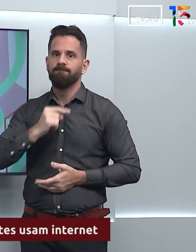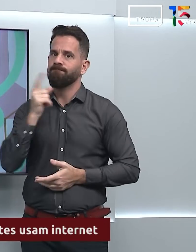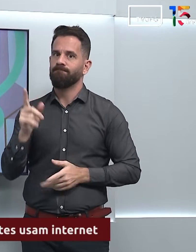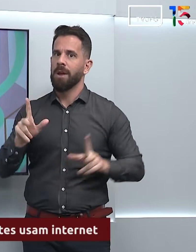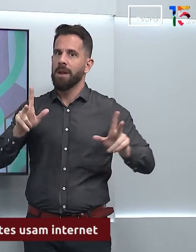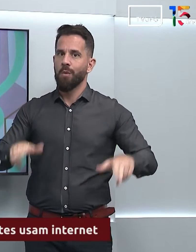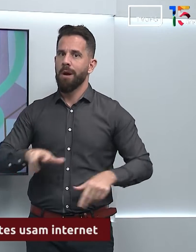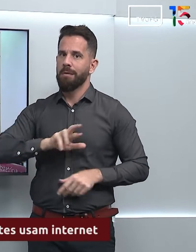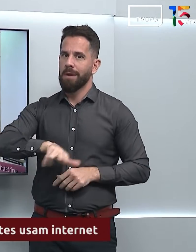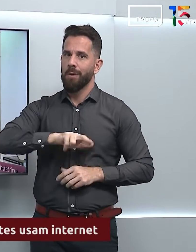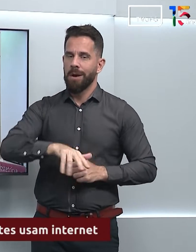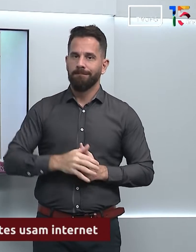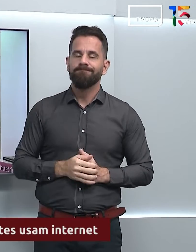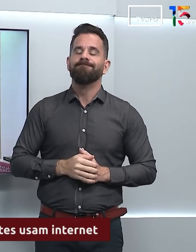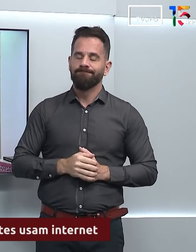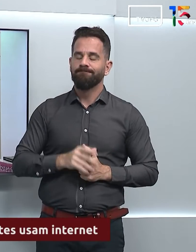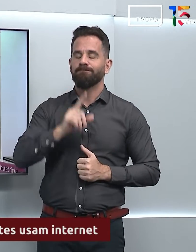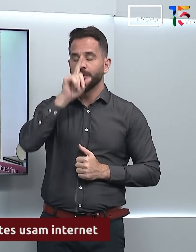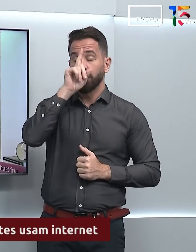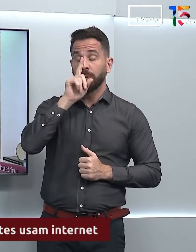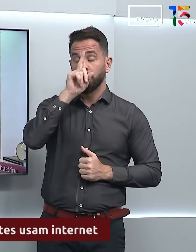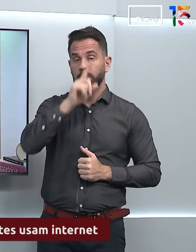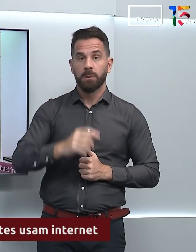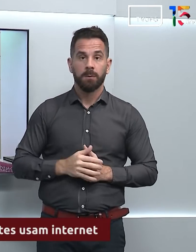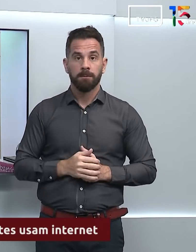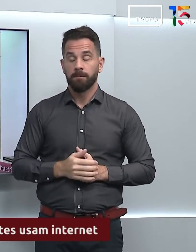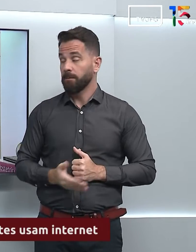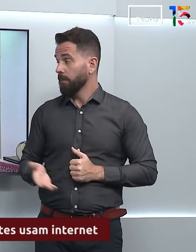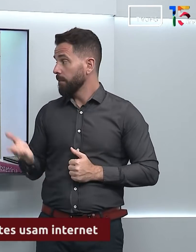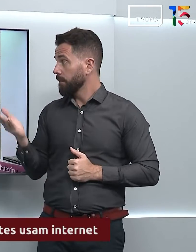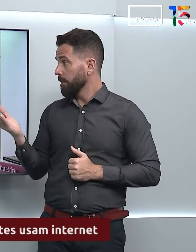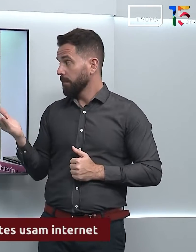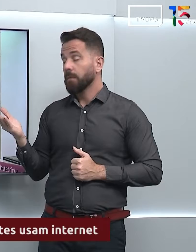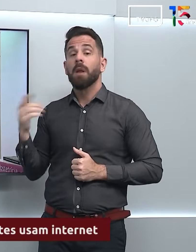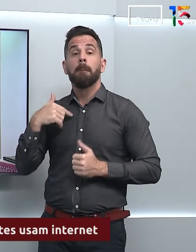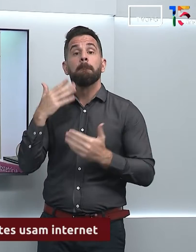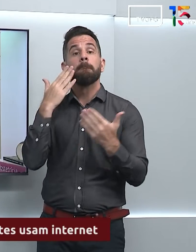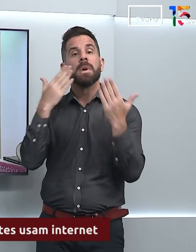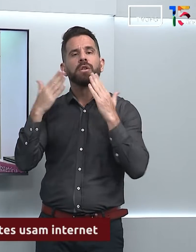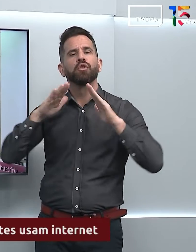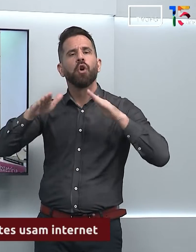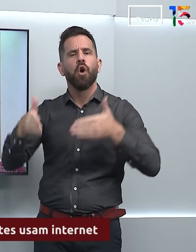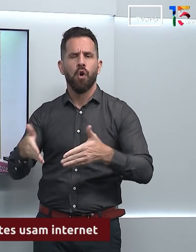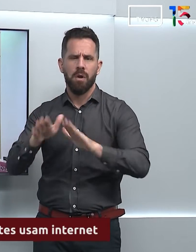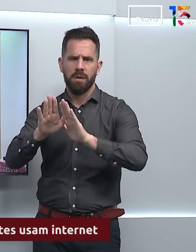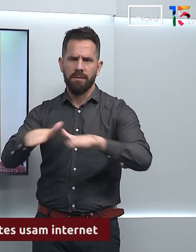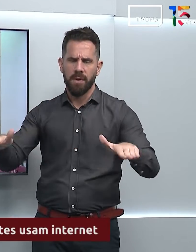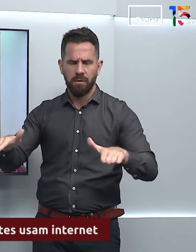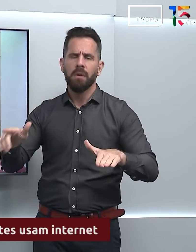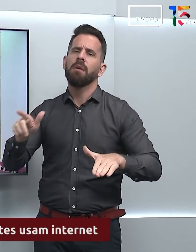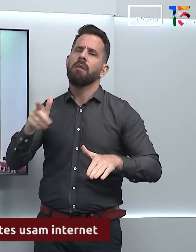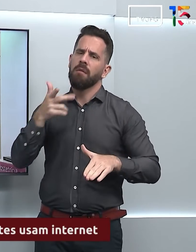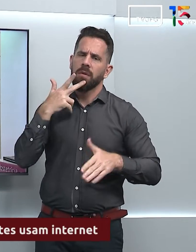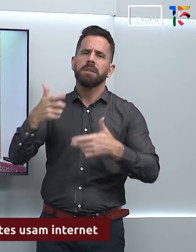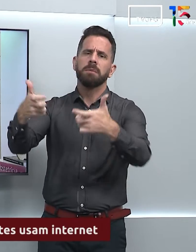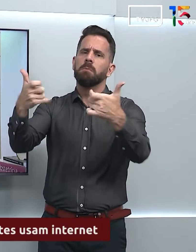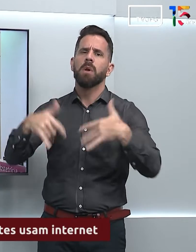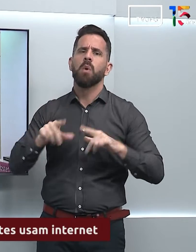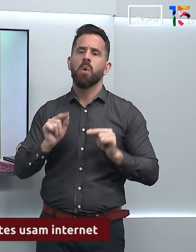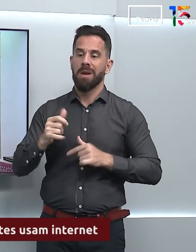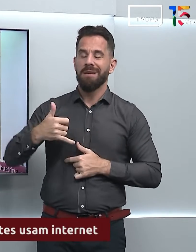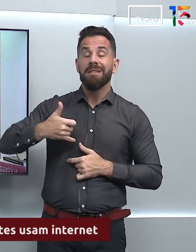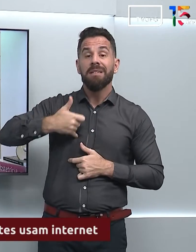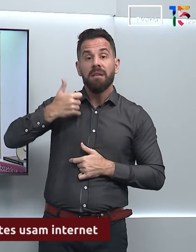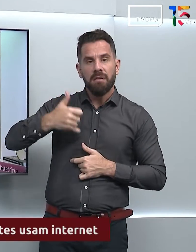perigoso também. A psicóloga infantil Renata Fuso explica que tem idade mais indicada para começar